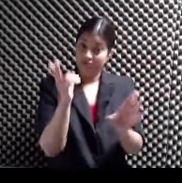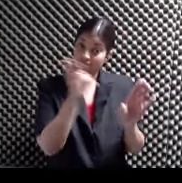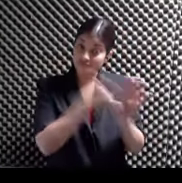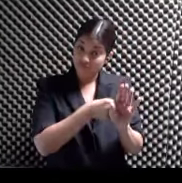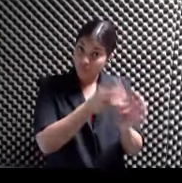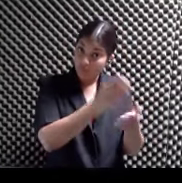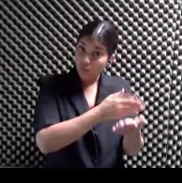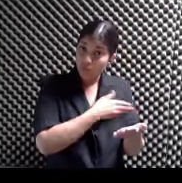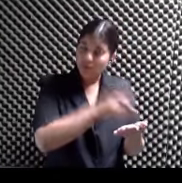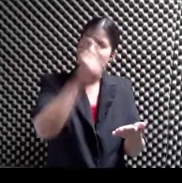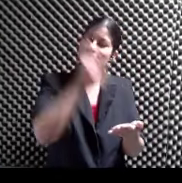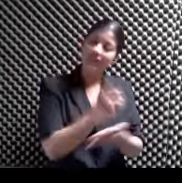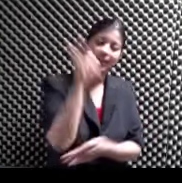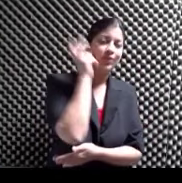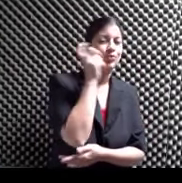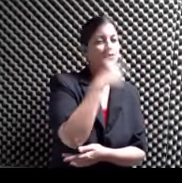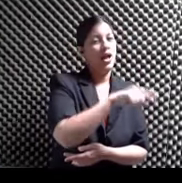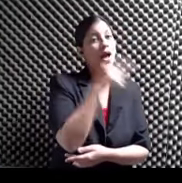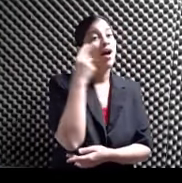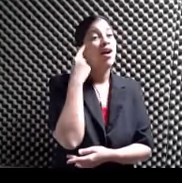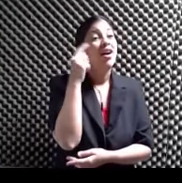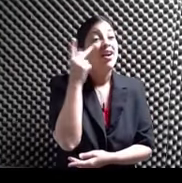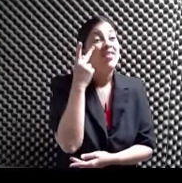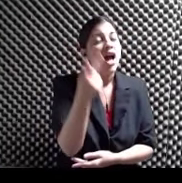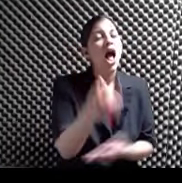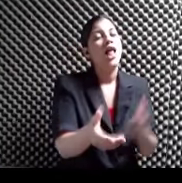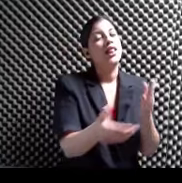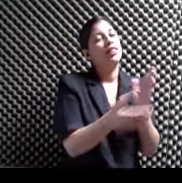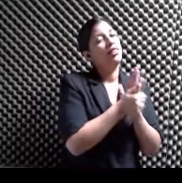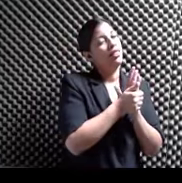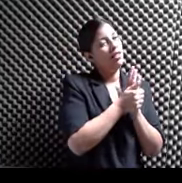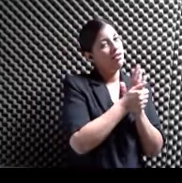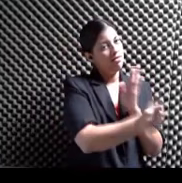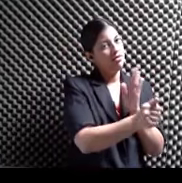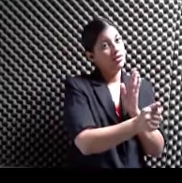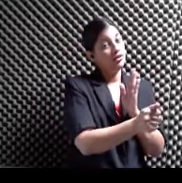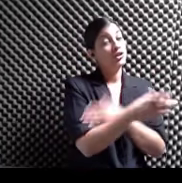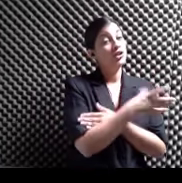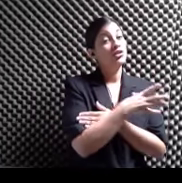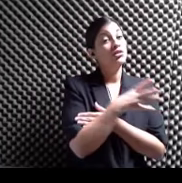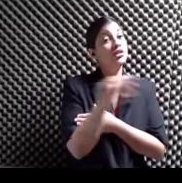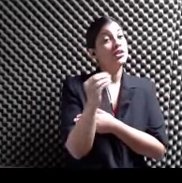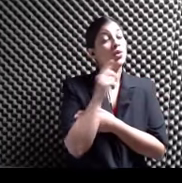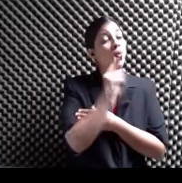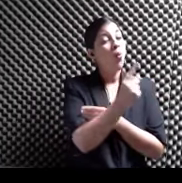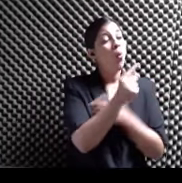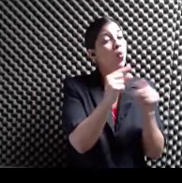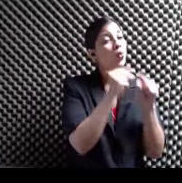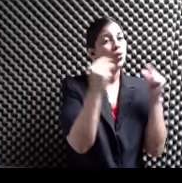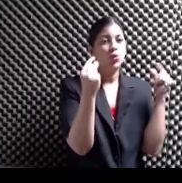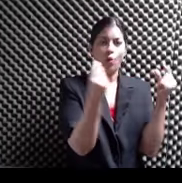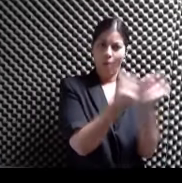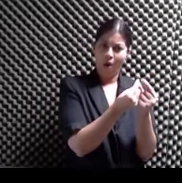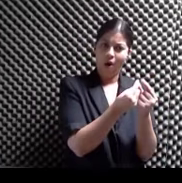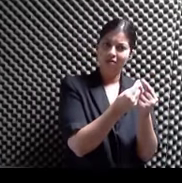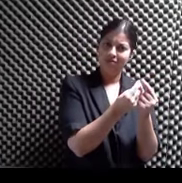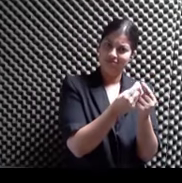Para que vean Lo que es talento Y para que vean Lo que es Simplemente Un grupo Con cohesión Y una